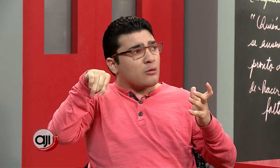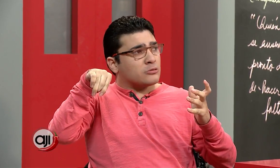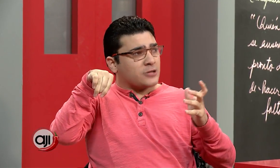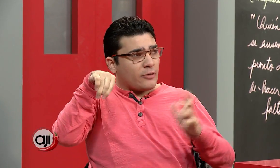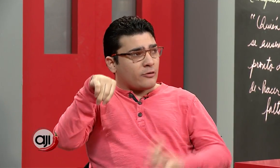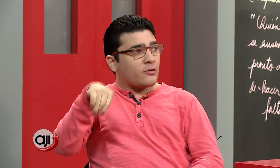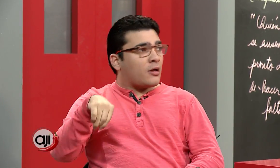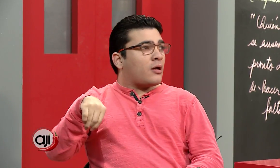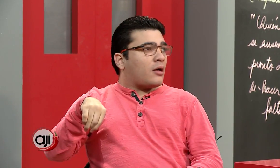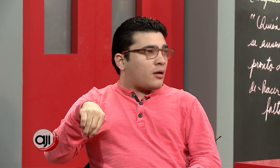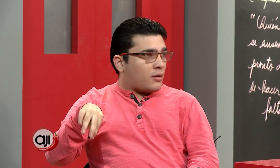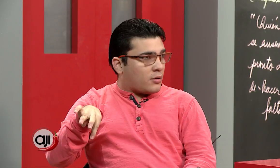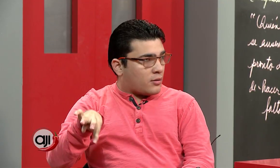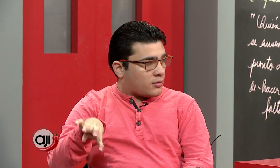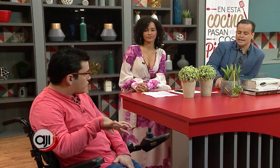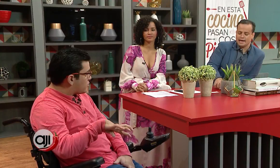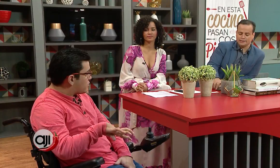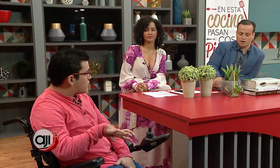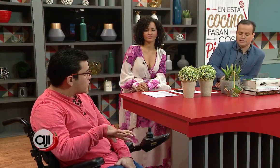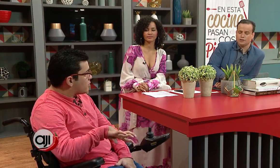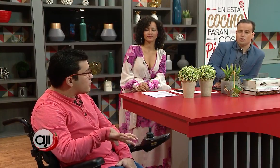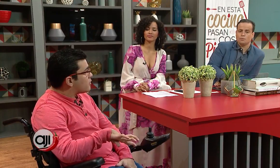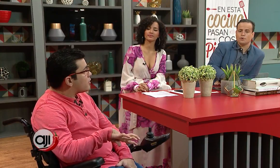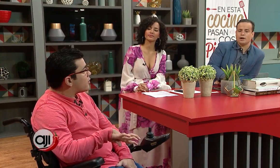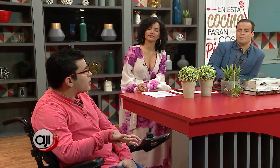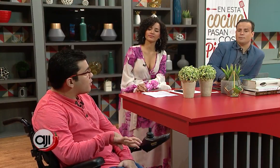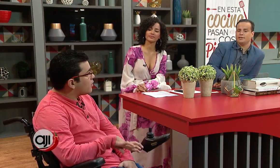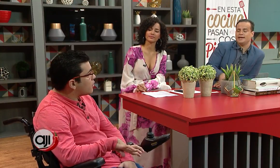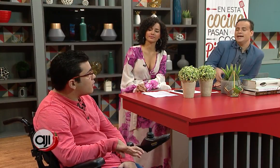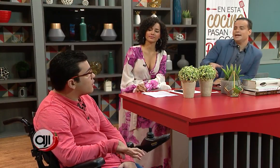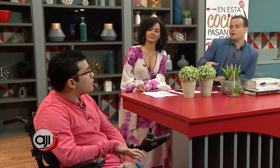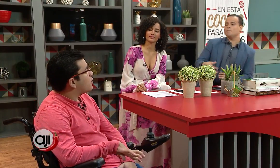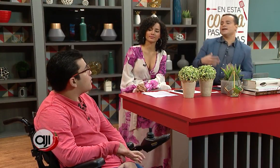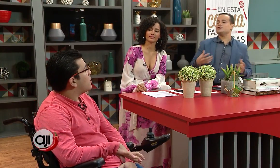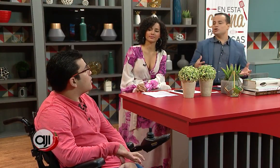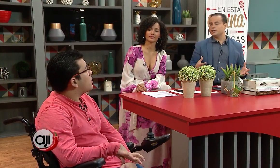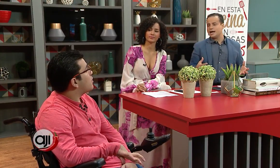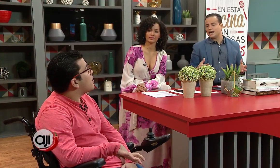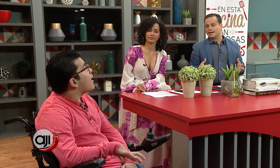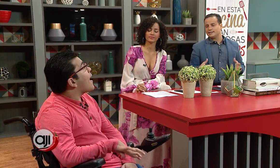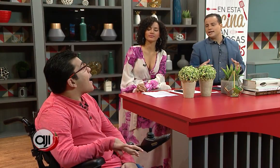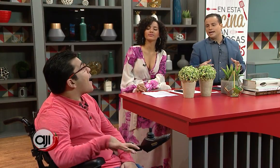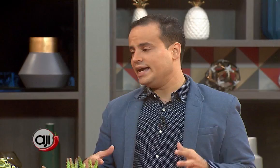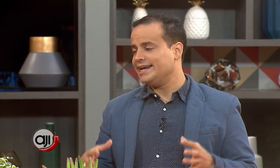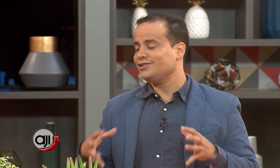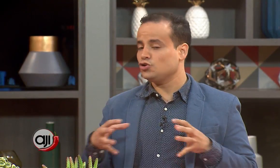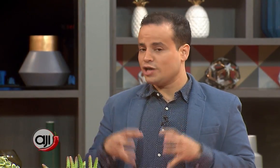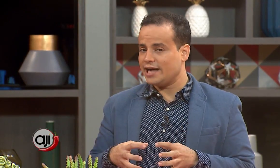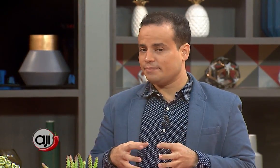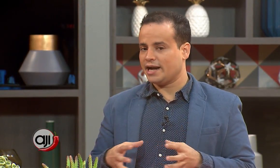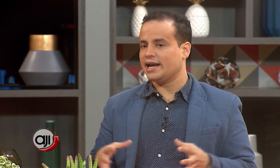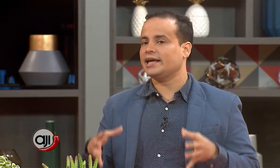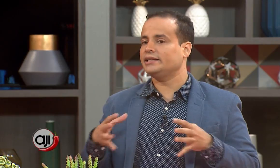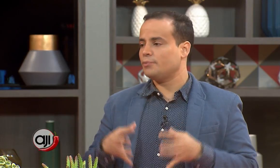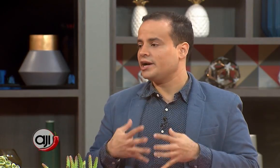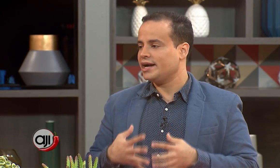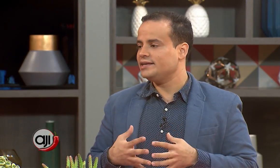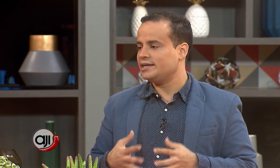Se han estado logrando. Por ejemplo, el alcalde ha estado haciendo un programa, pues, de recuperación de las áreas en la ciudad para que la gente, pues, regrese